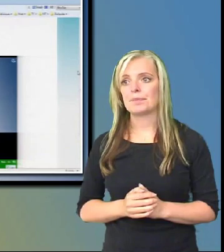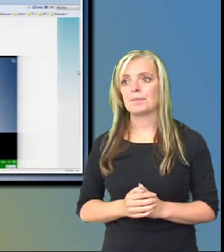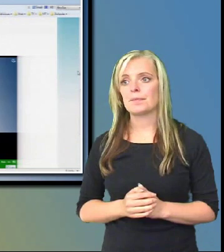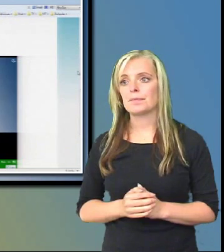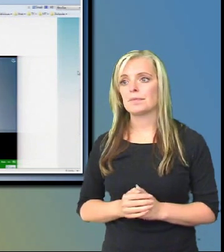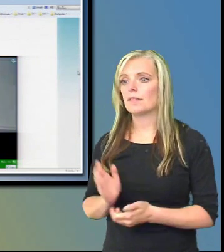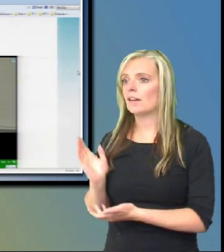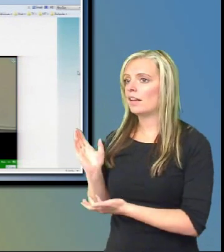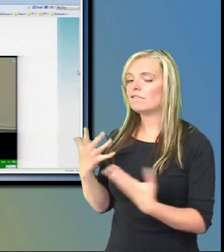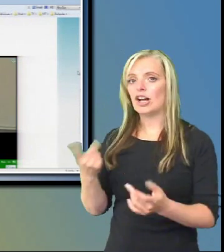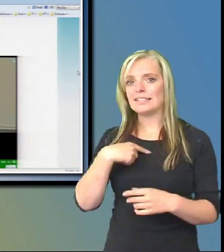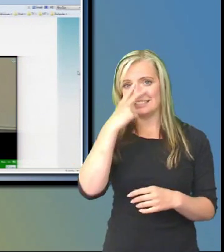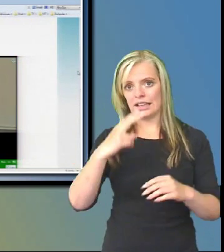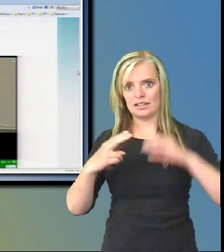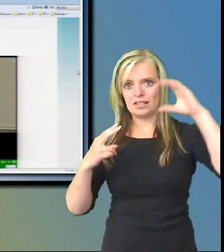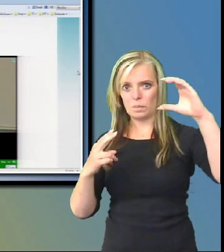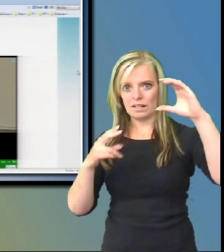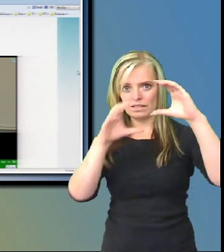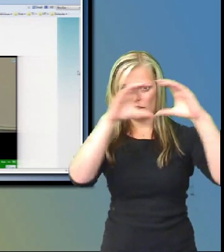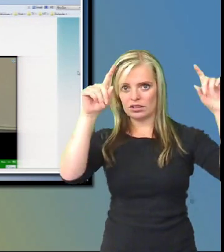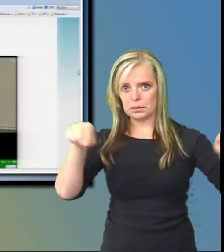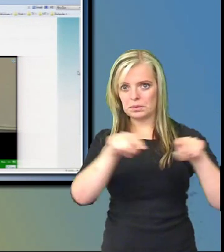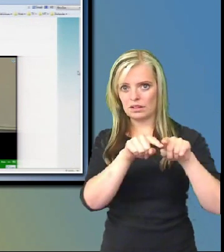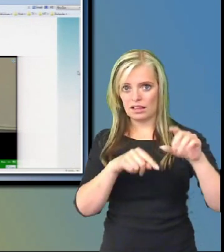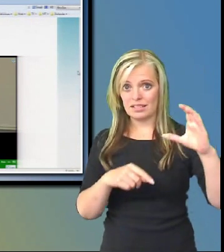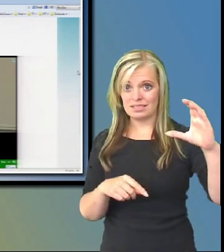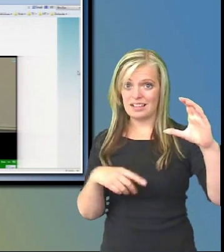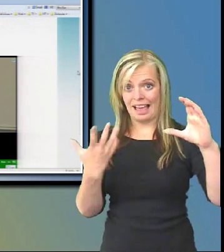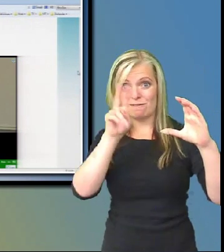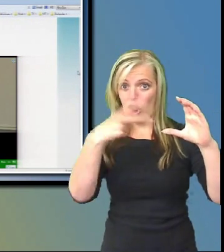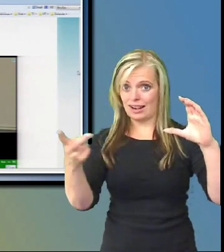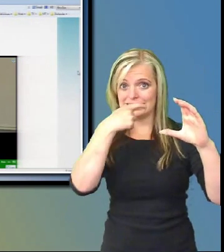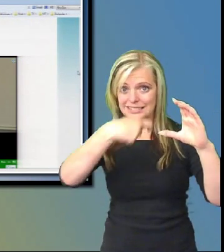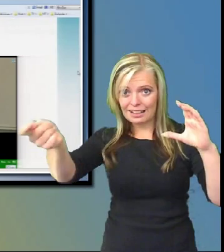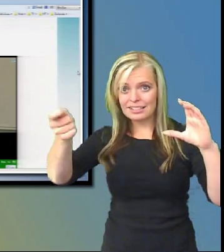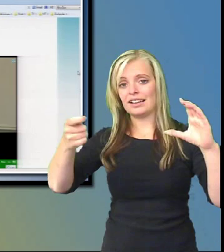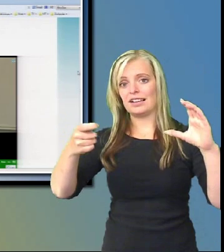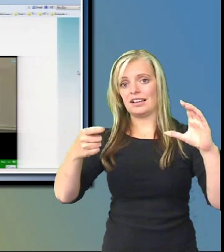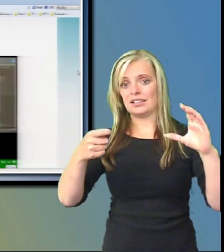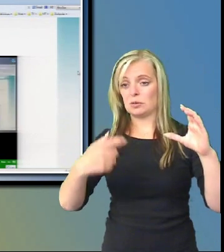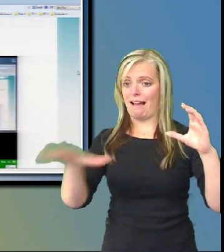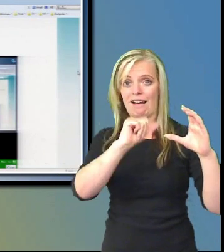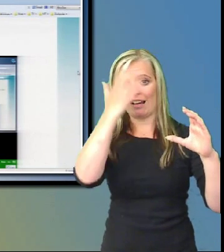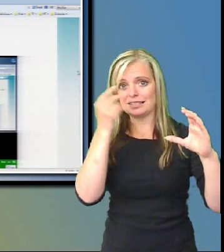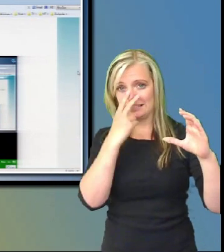ovanför den svarta rutan. Det är ju den vanliga sändningen som alla ser. Och så sitter de och skriver.